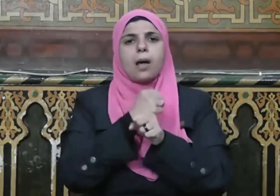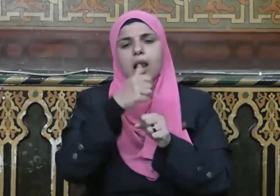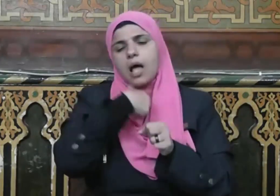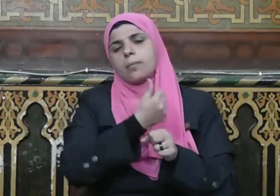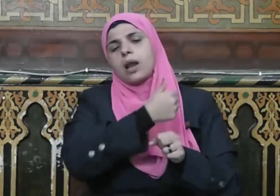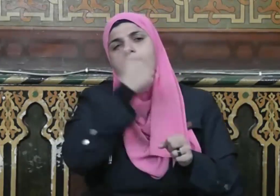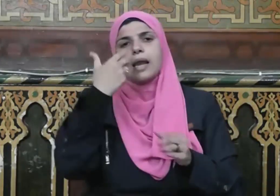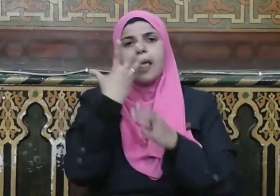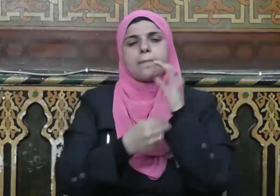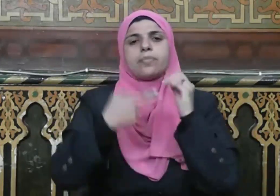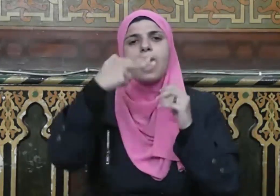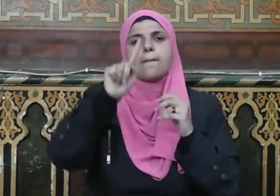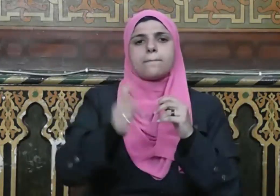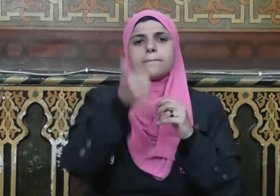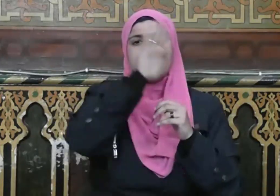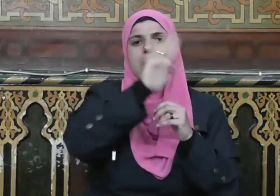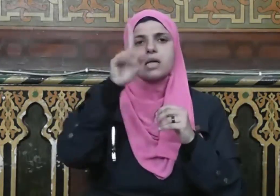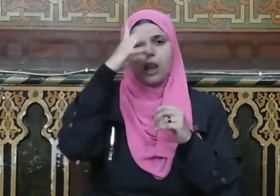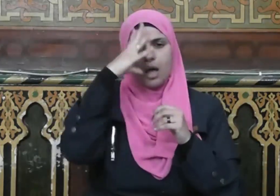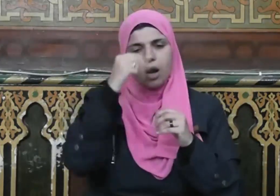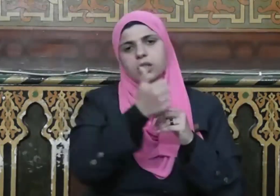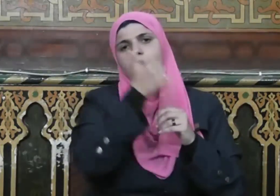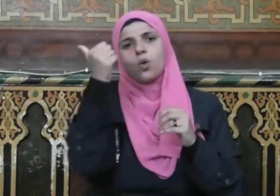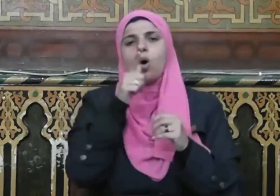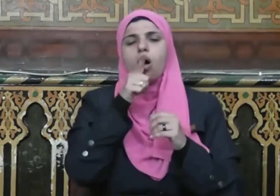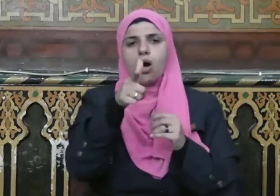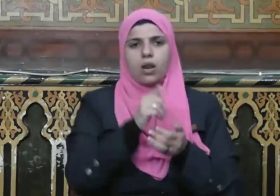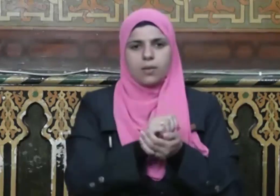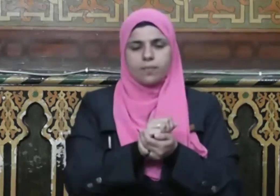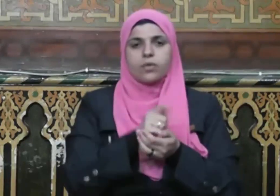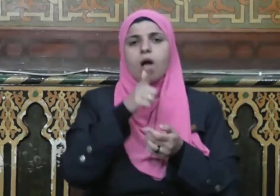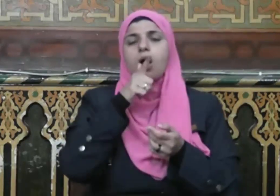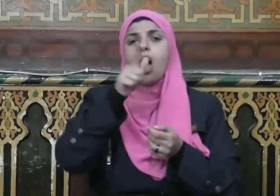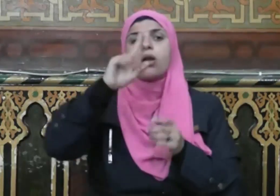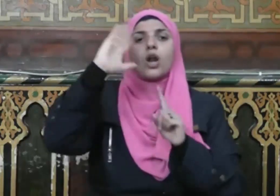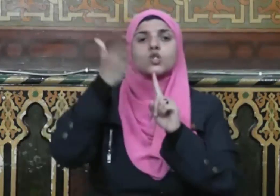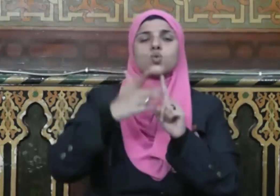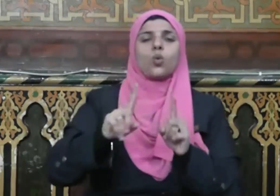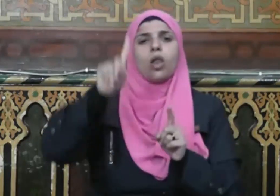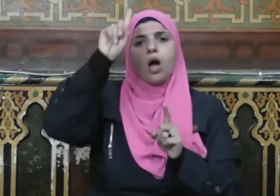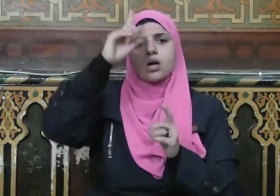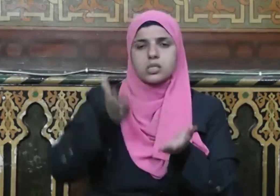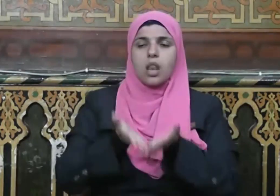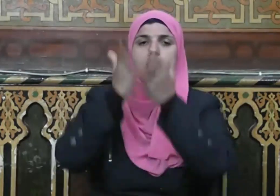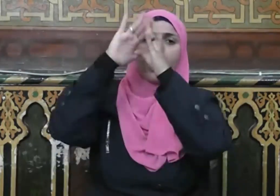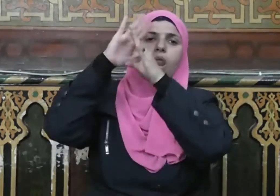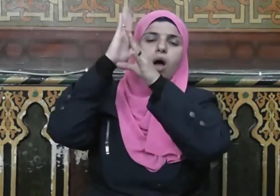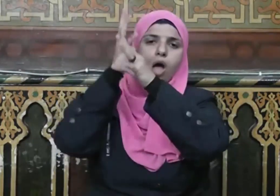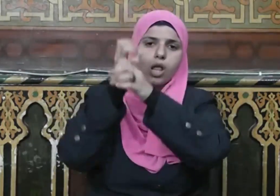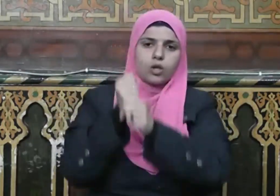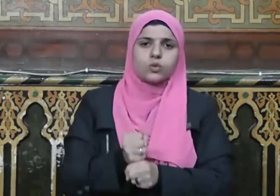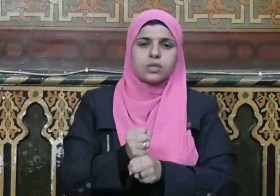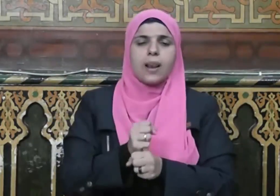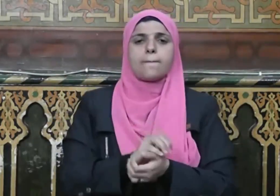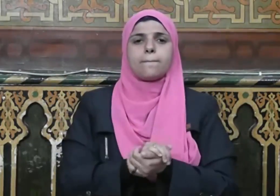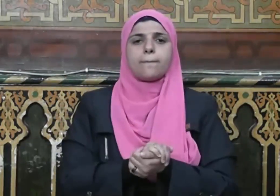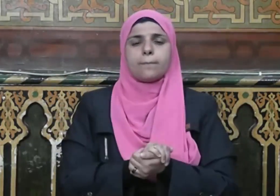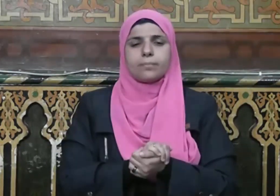عباس رضي الله عنهما قال قال رسول الله صلى الله عليه وسلم